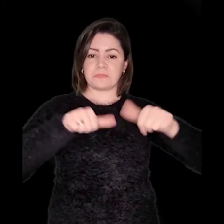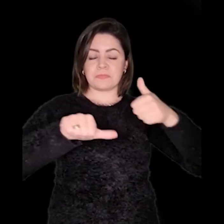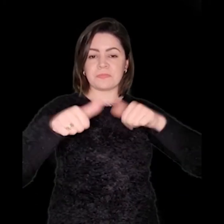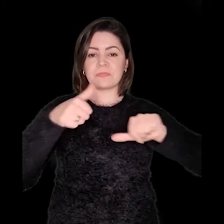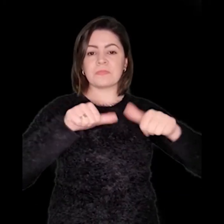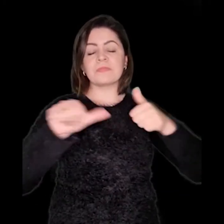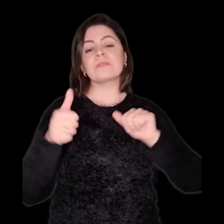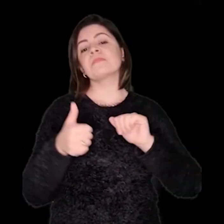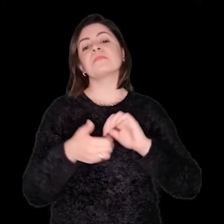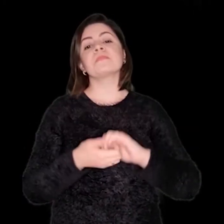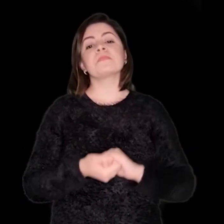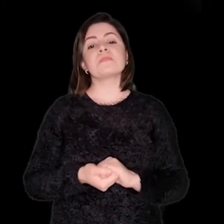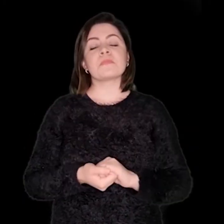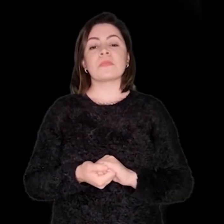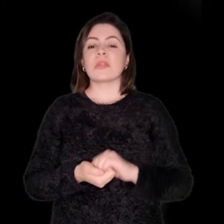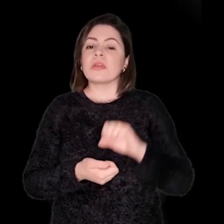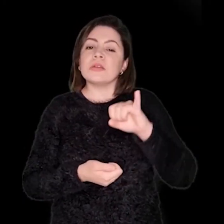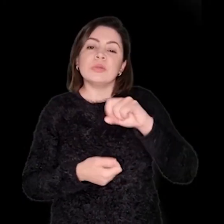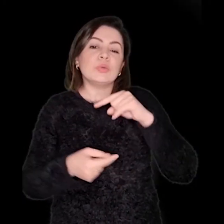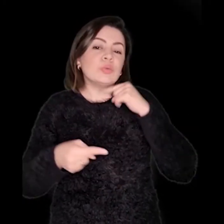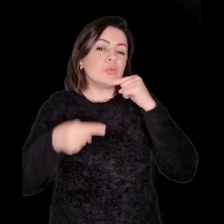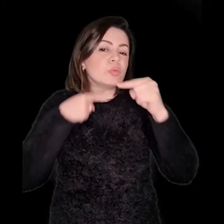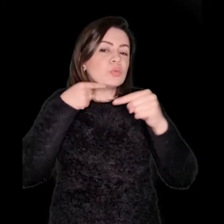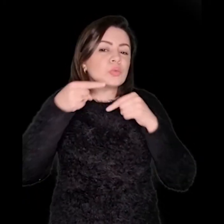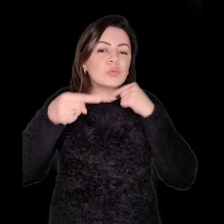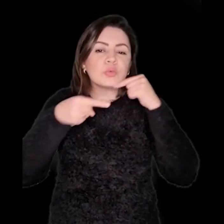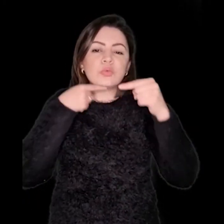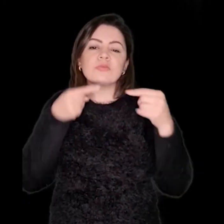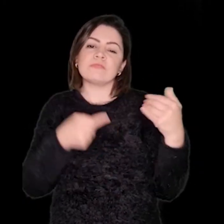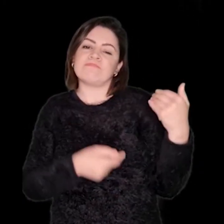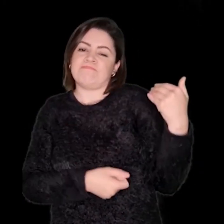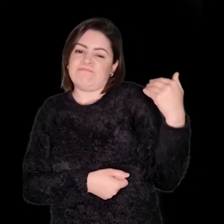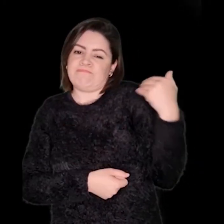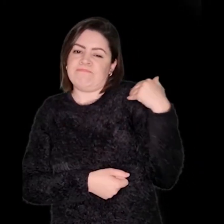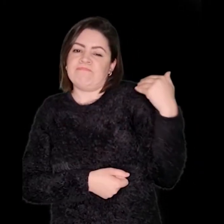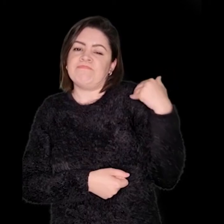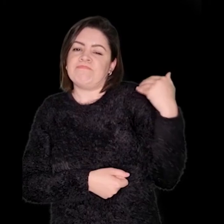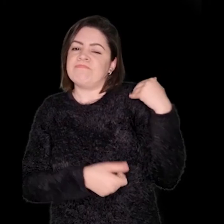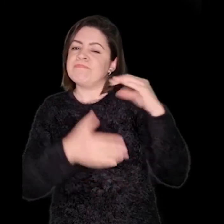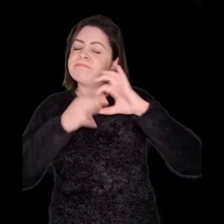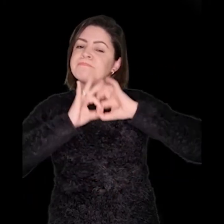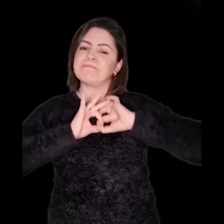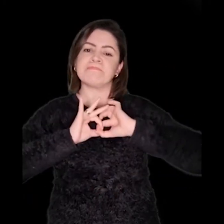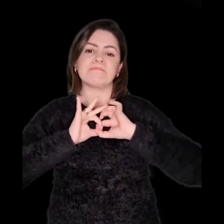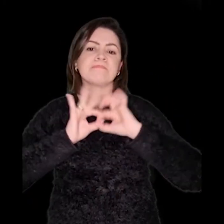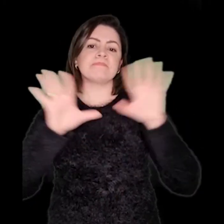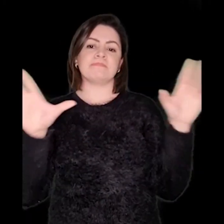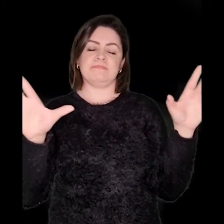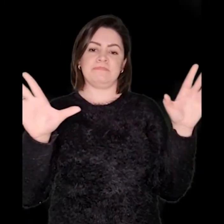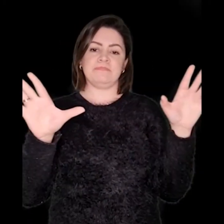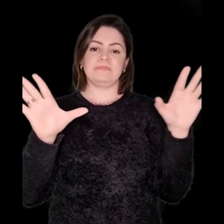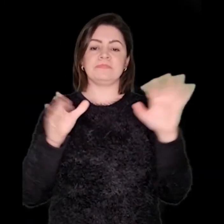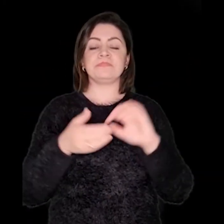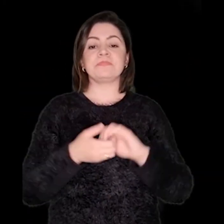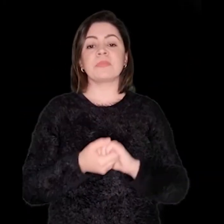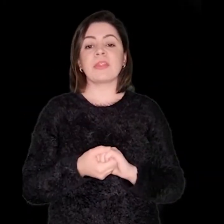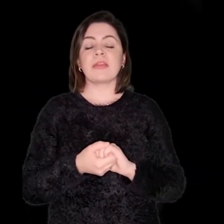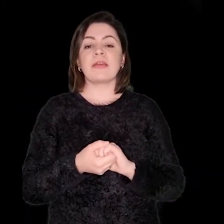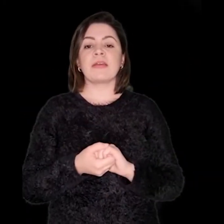Então, serão três requisitos avaliativos. Fiquem bem à vontade, se tiverem alguma dúvida, podem